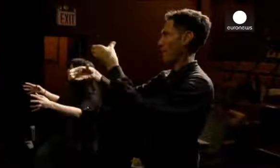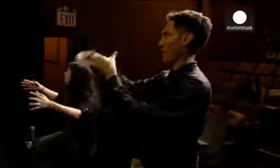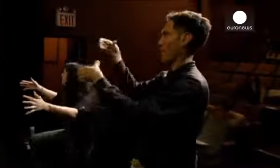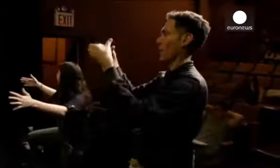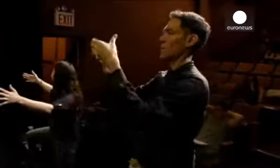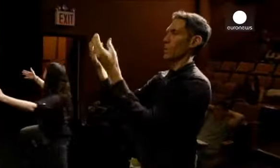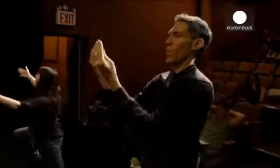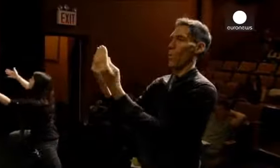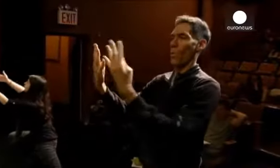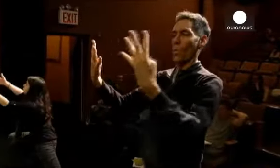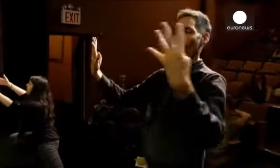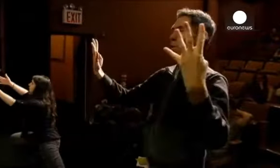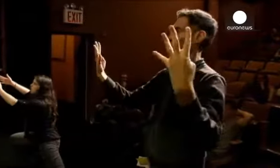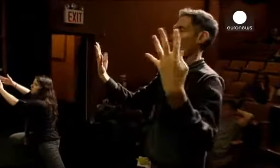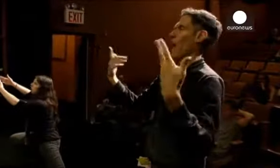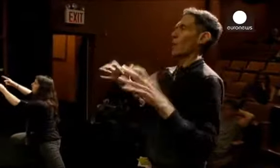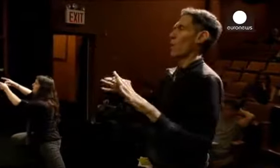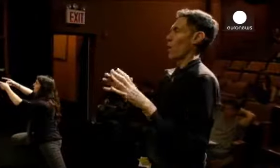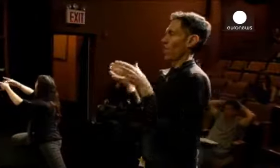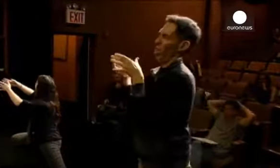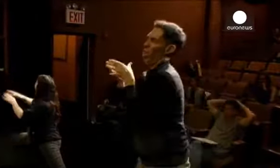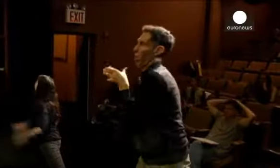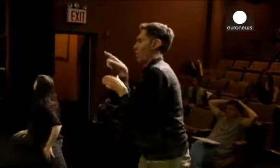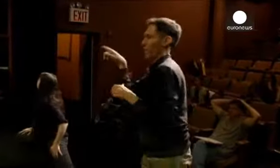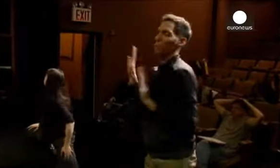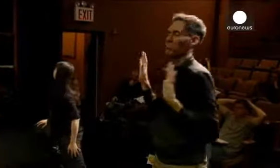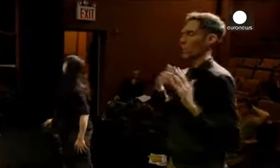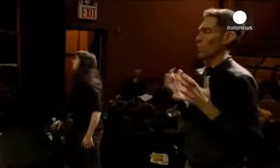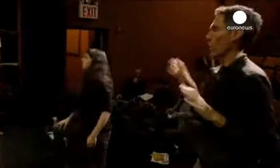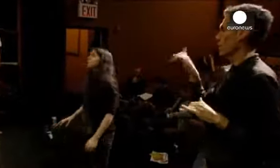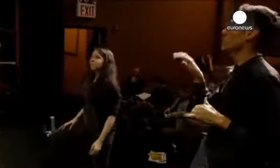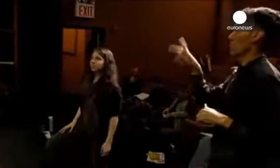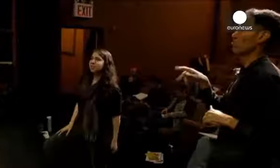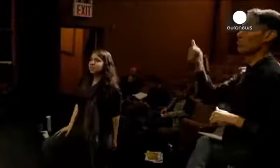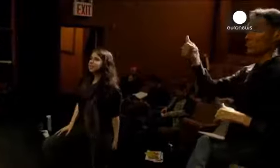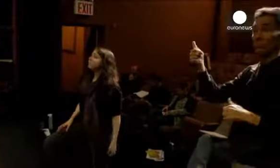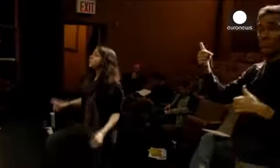espetáculo é falado em língua gestual e em inglês. Cada personagem é encarnada por dois atores.